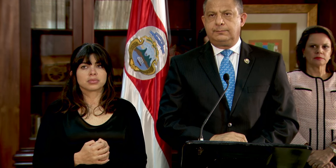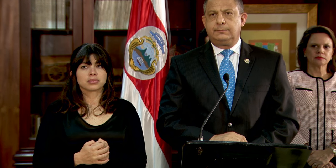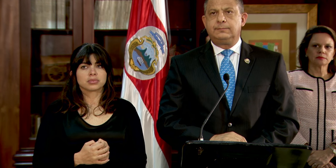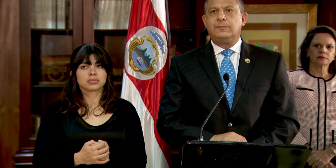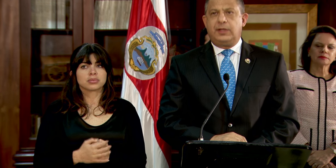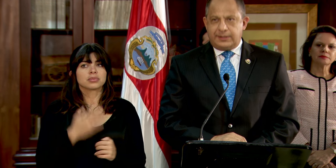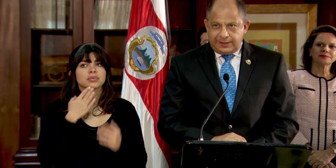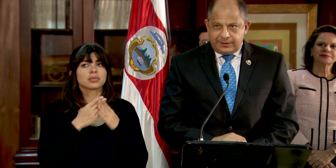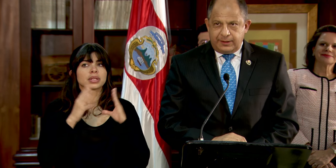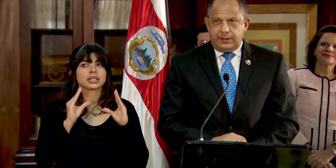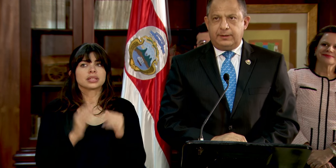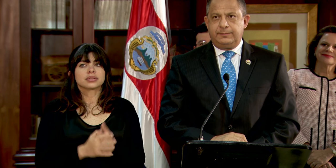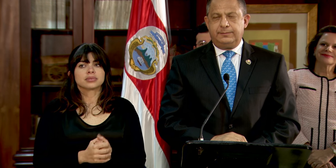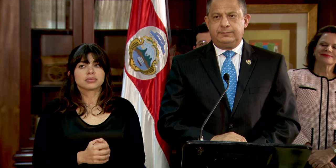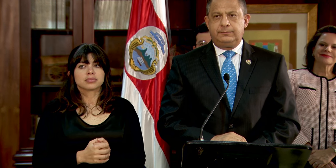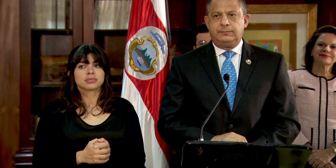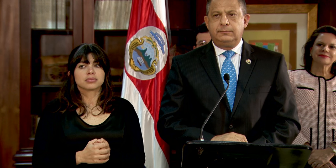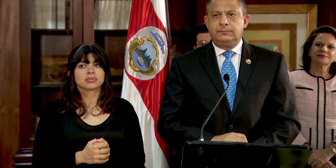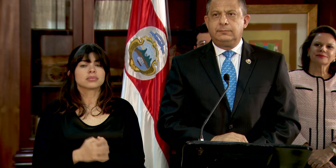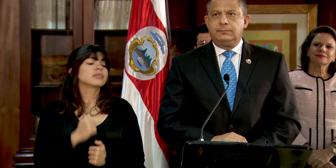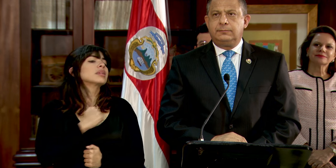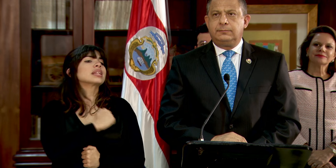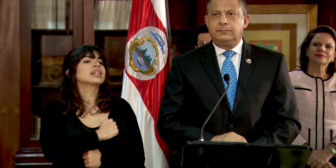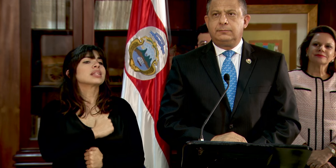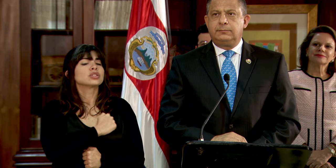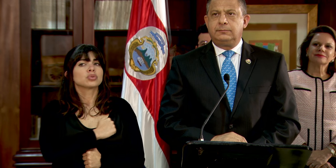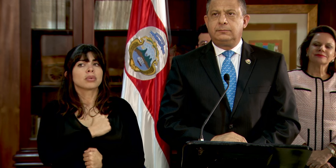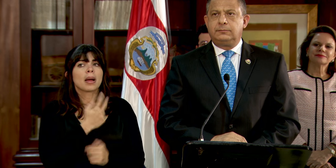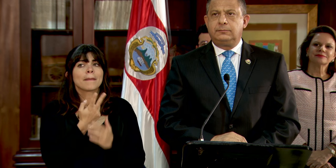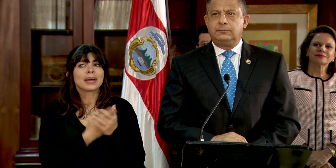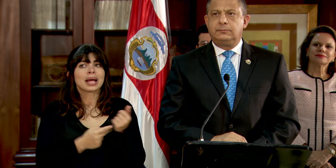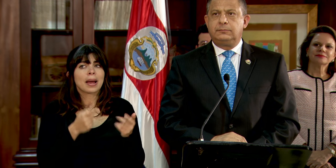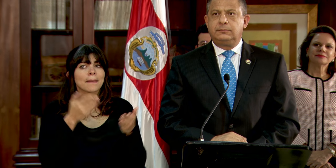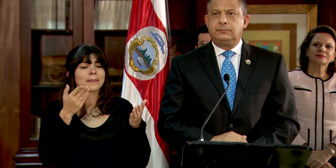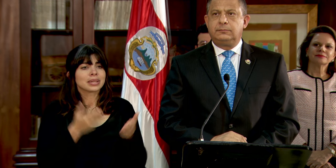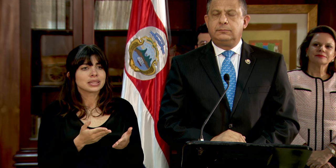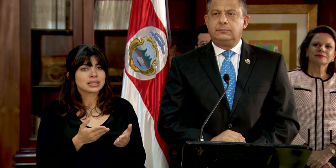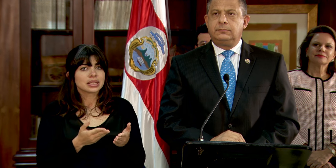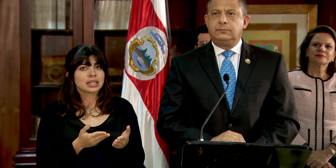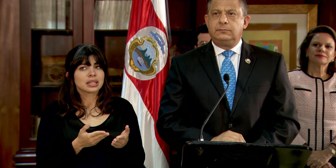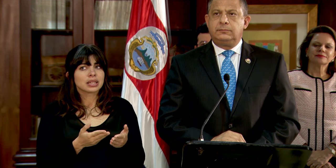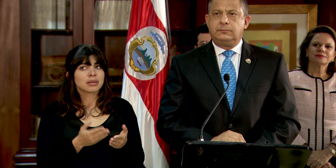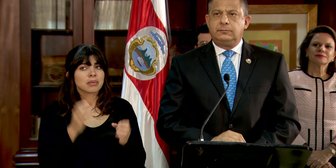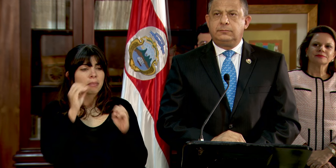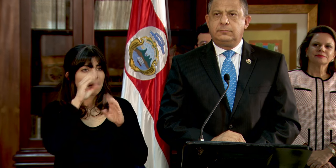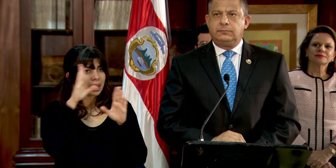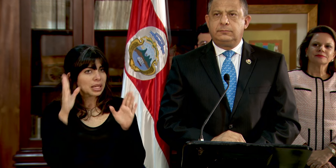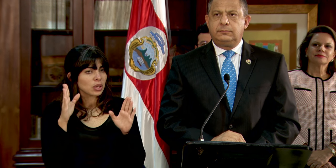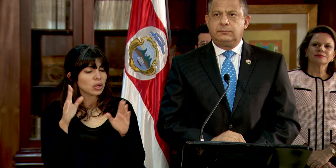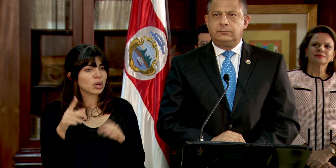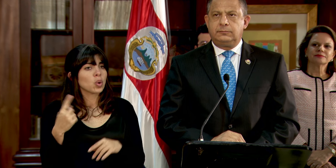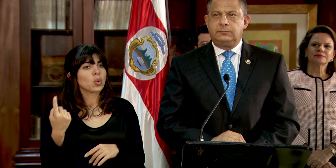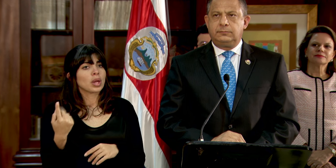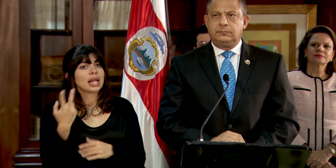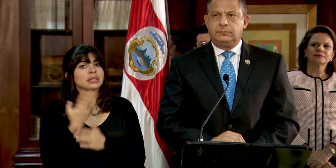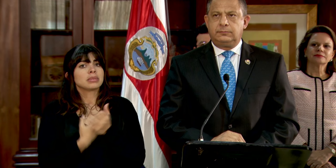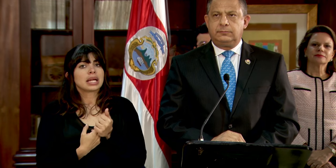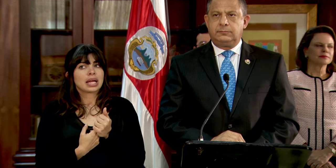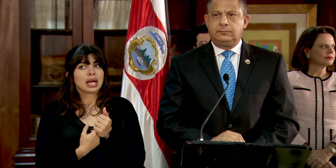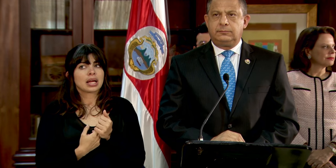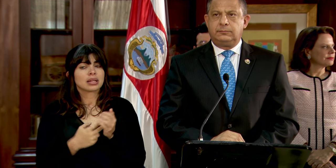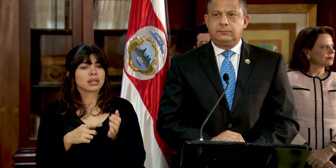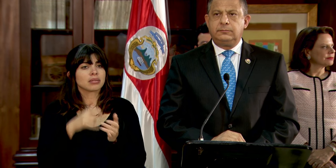Gracias. tardes. Disculpen, la pareja que está aquí presente es, me imagino, que una de las parejas